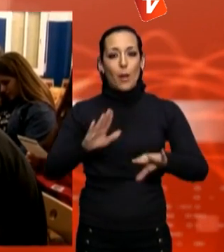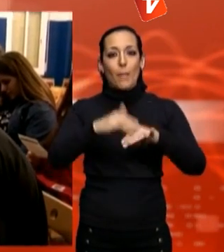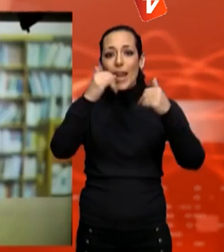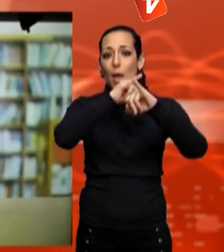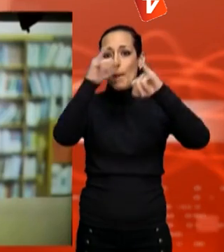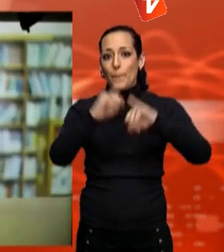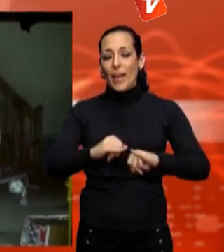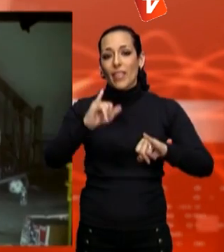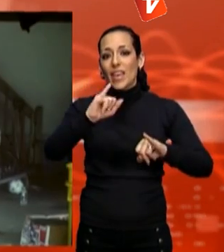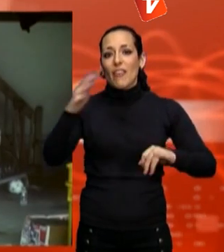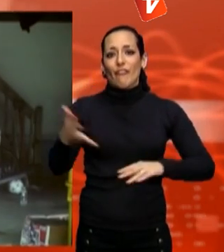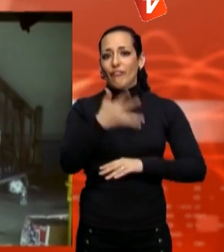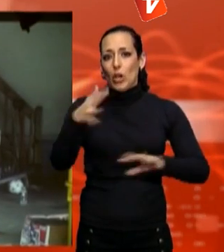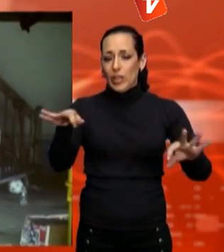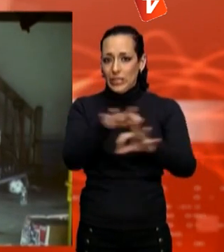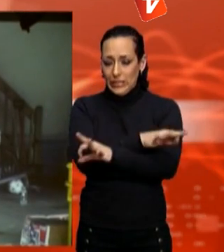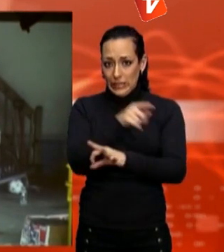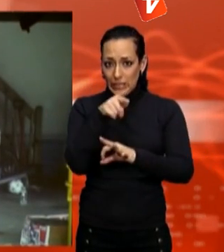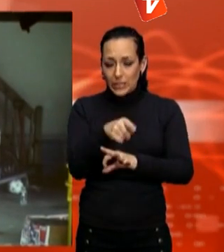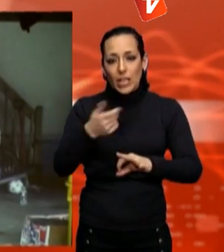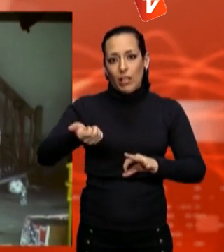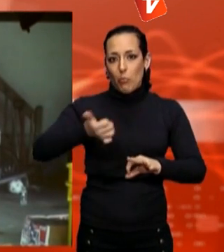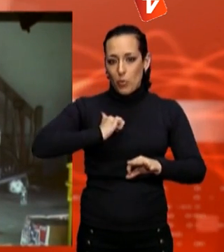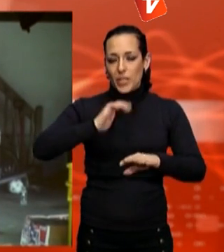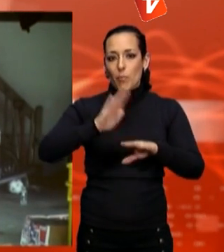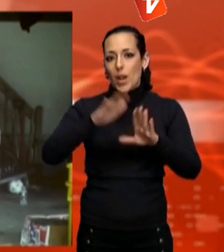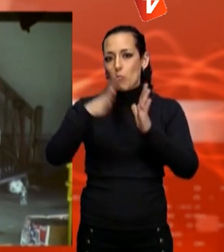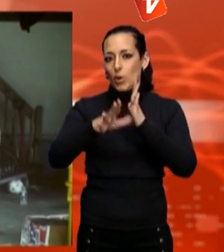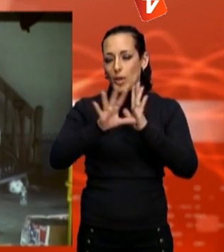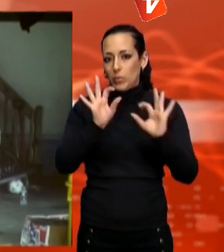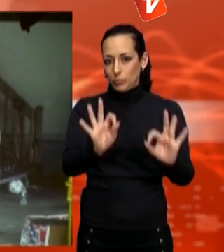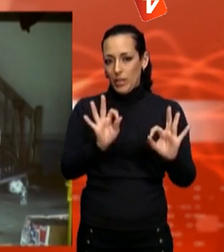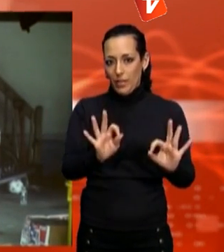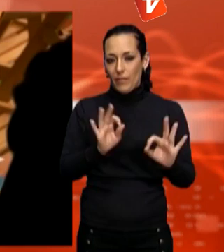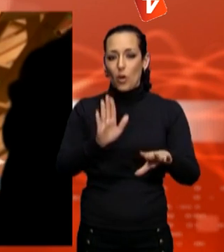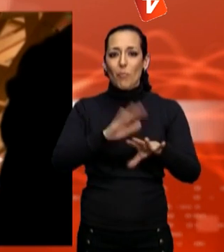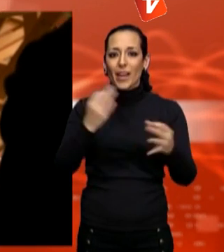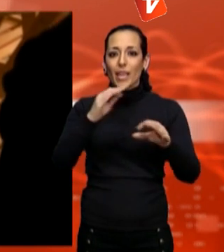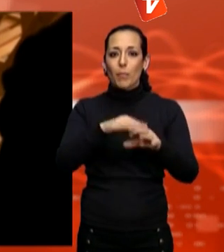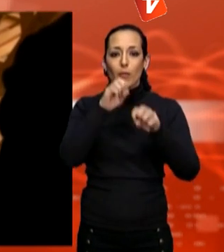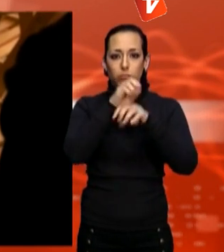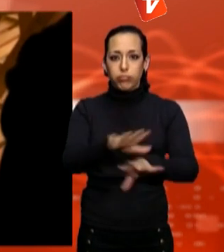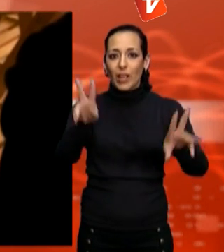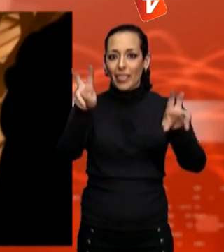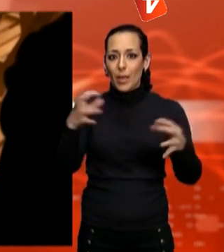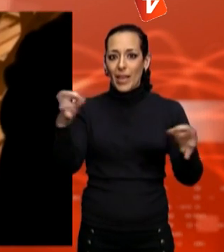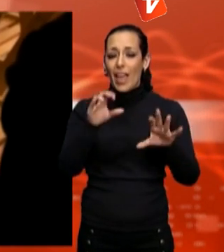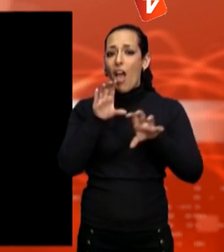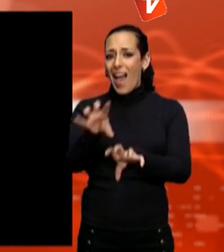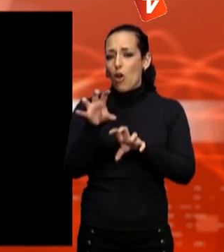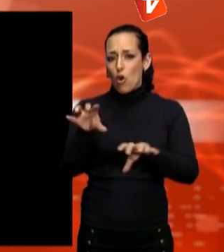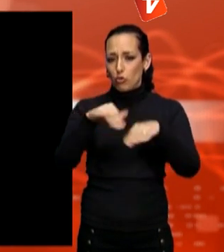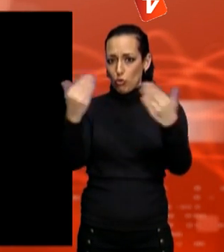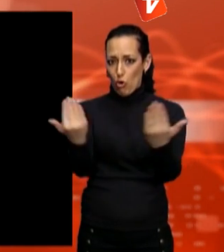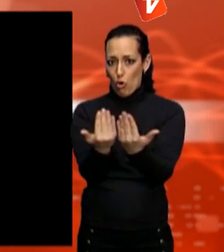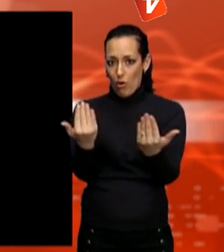de l'Ajuntament han projectat el cormatratge Losers, de gran èxit a YouTube i que alerta de l'assetjament. Els alumnes han rebut pautes que poden seguir en cas de